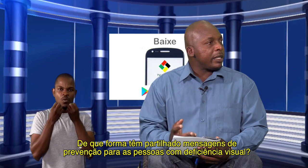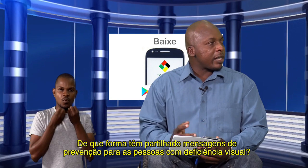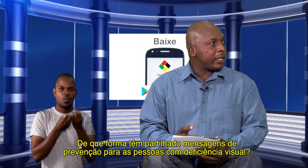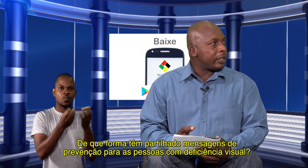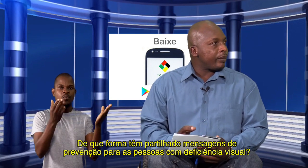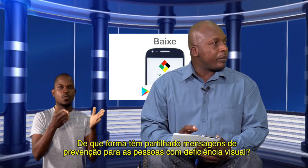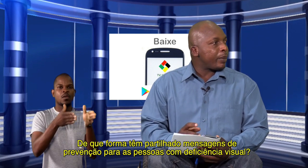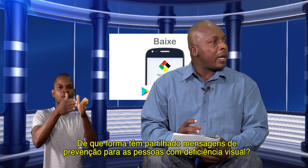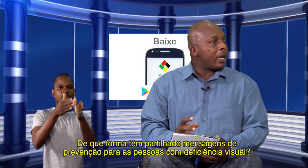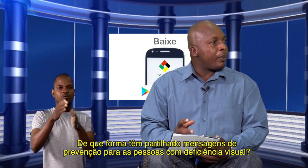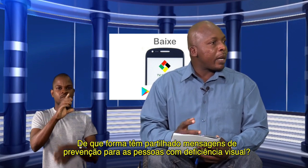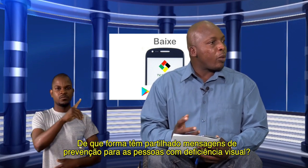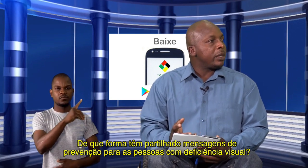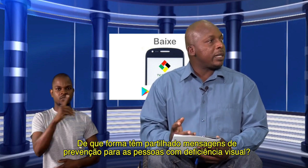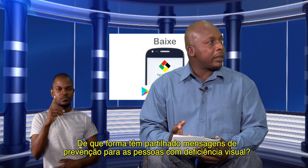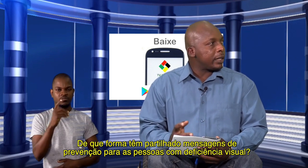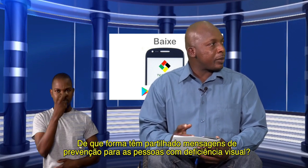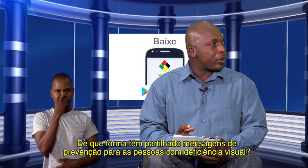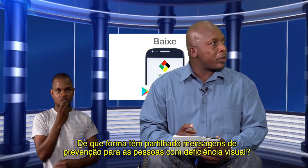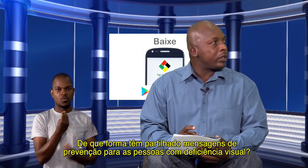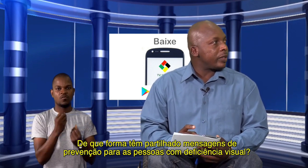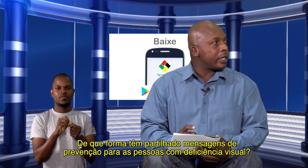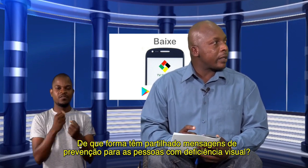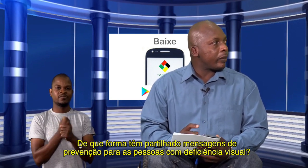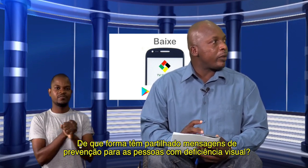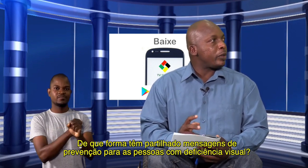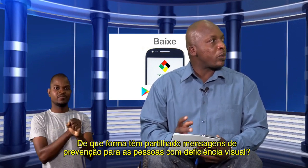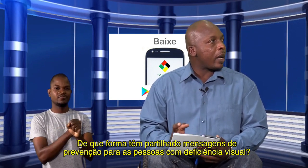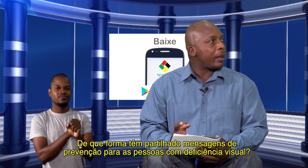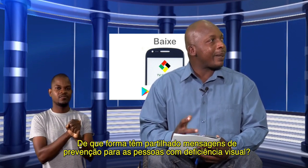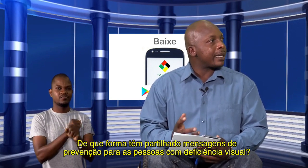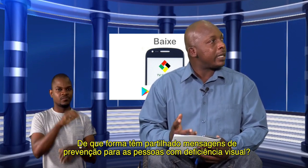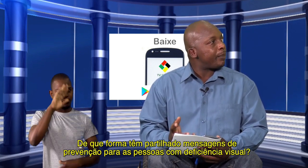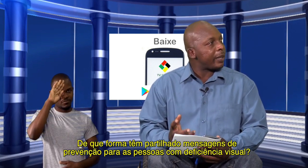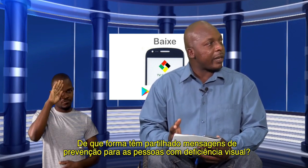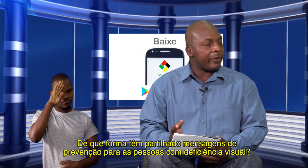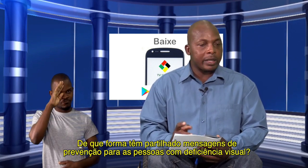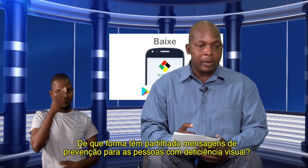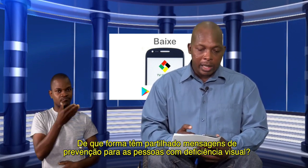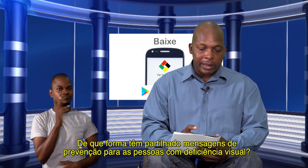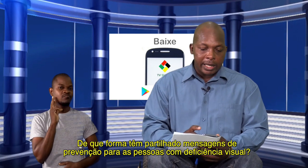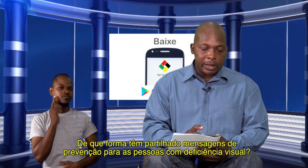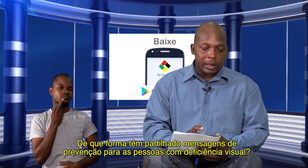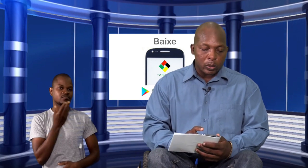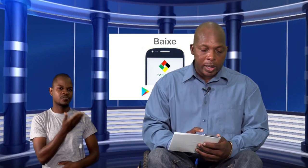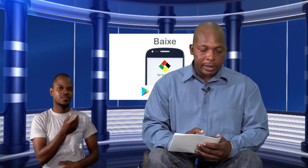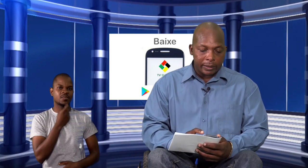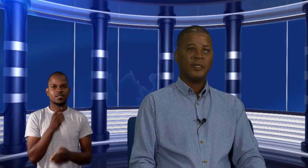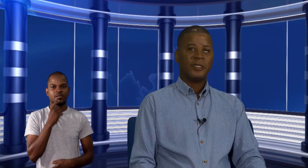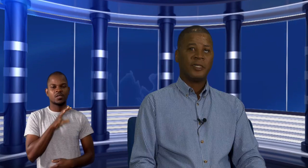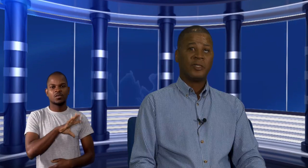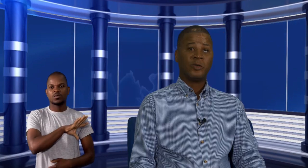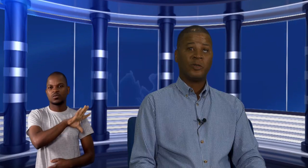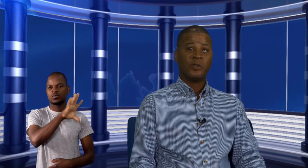mensagem para a comunidade das pessoas com deficiência visual para se precaver desta doença? Sejam todos